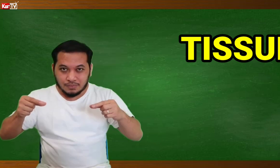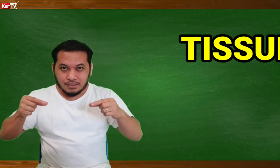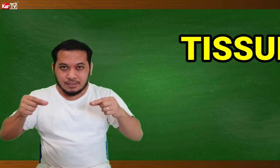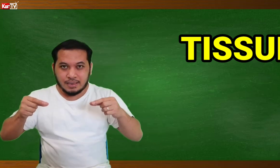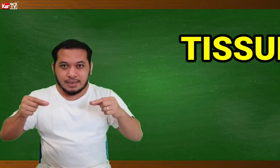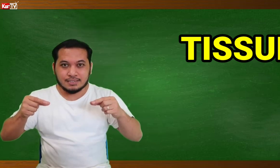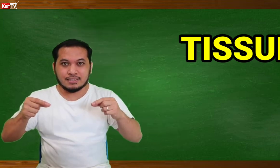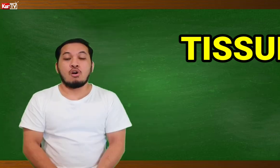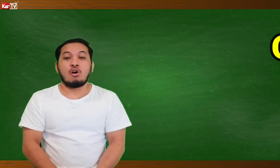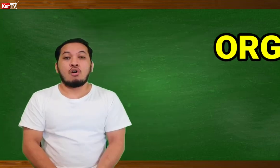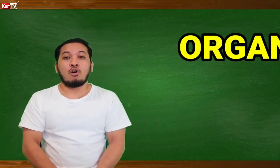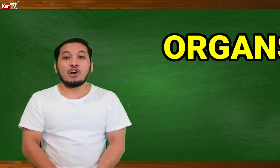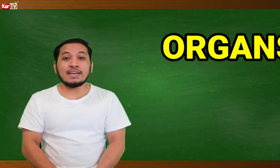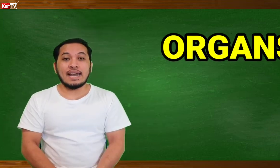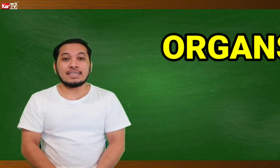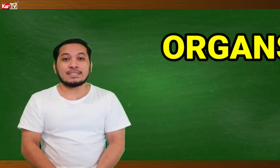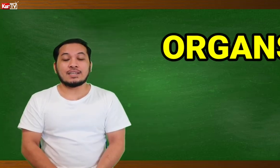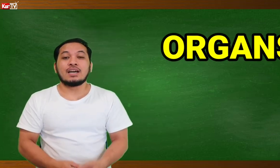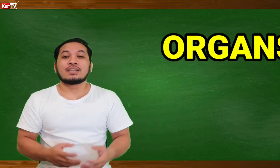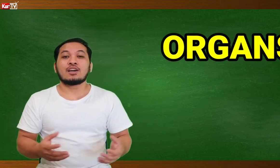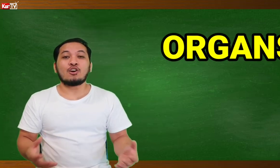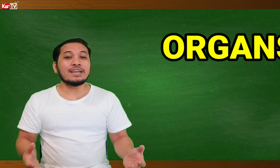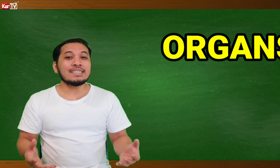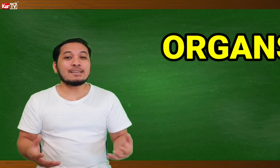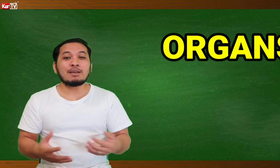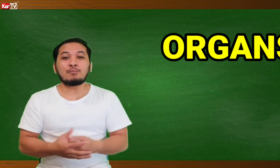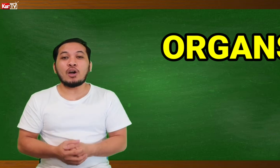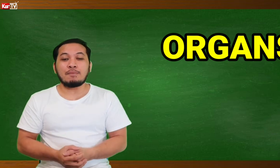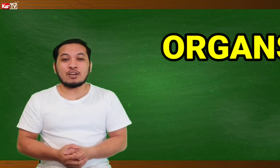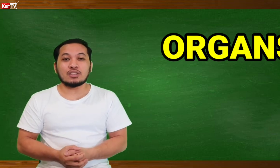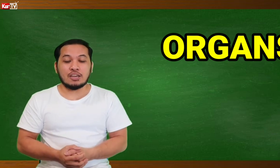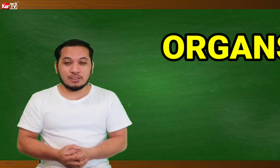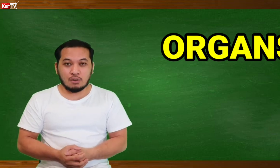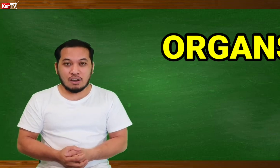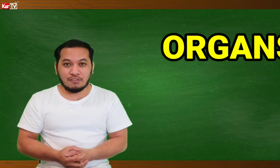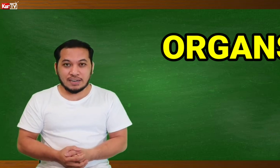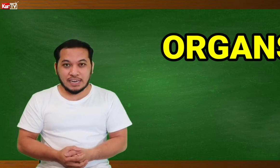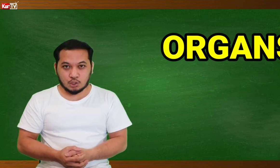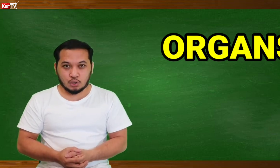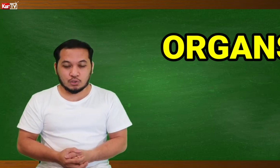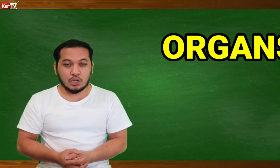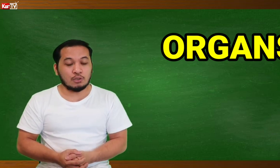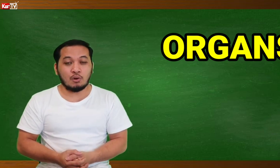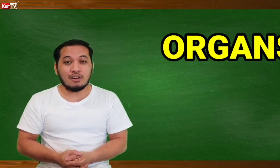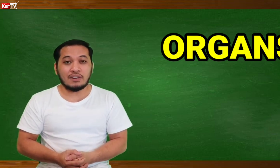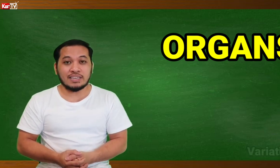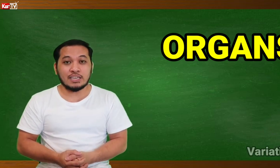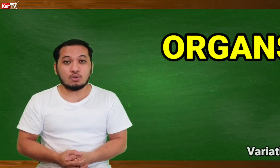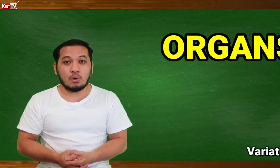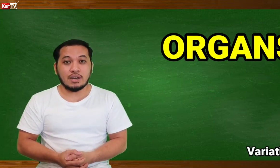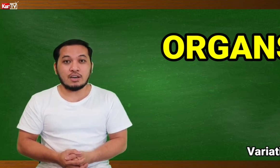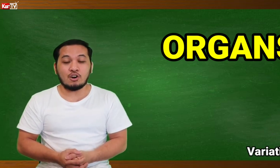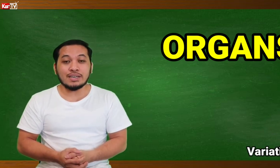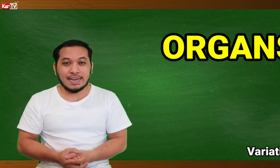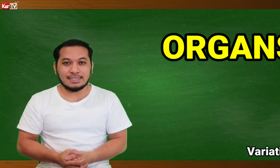Yes. ORGANS. Sa ORGANS naman po ay mayroon tayong dalawang variation. So, ito po ang variation 1 ng ORGAN.